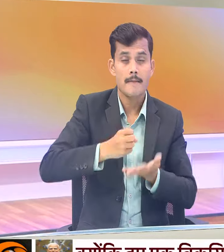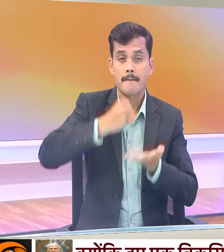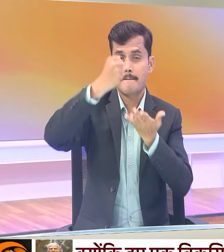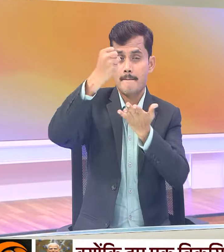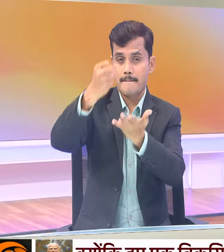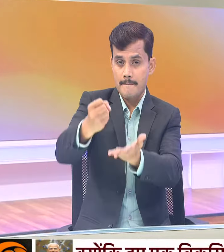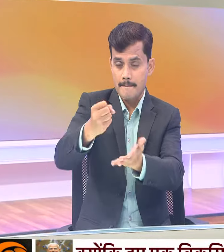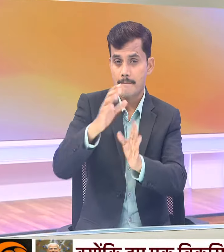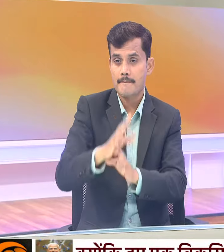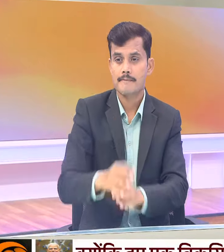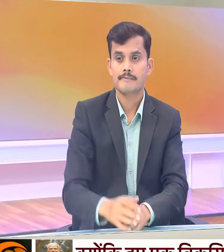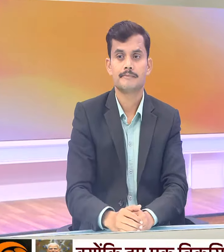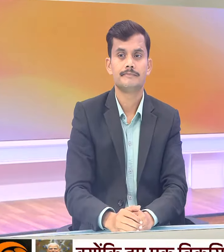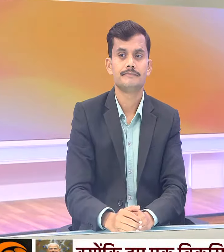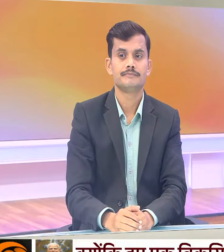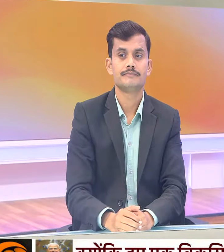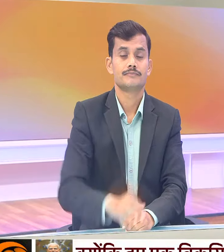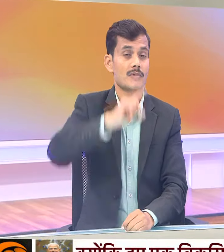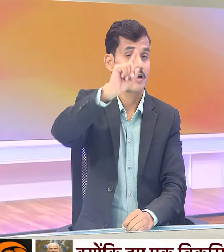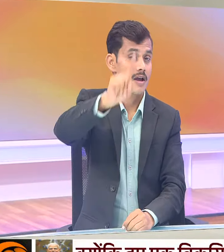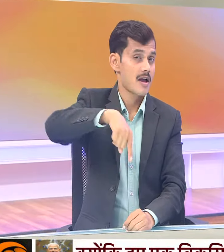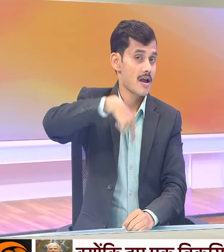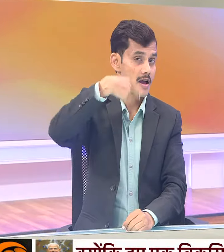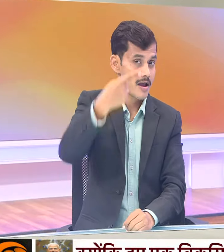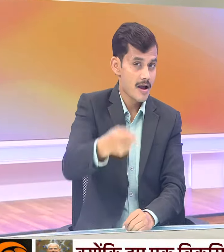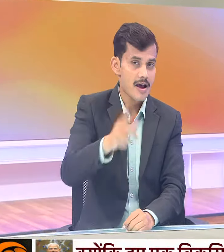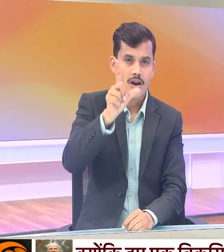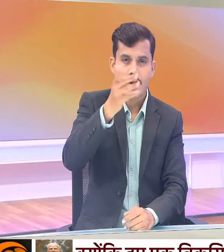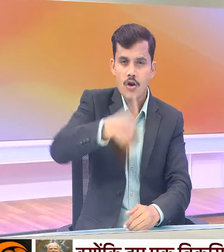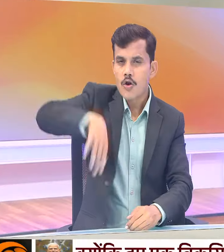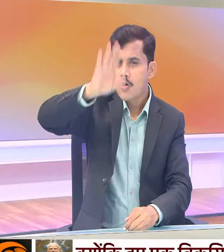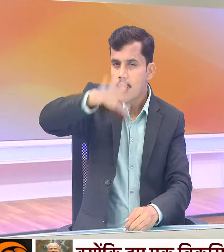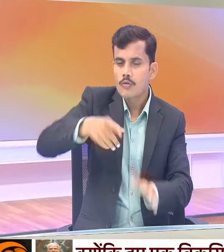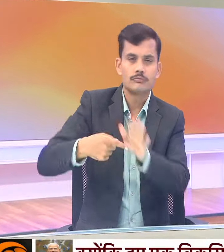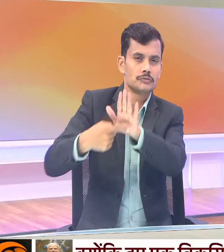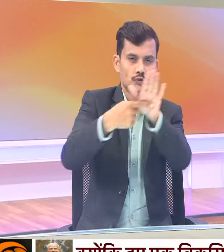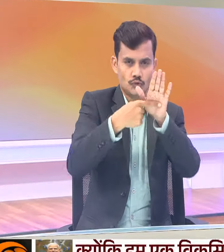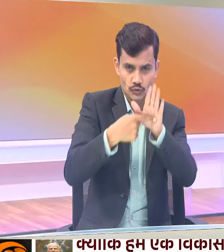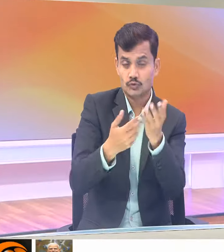हम कल देश के सामने आएंगे।